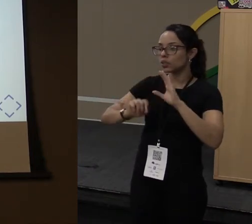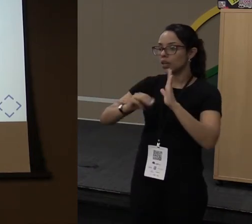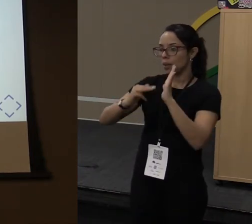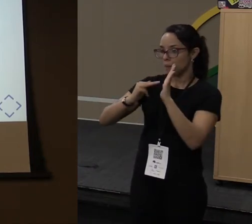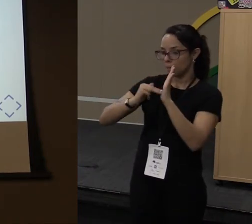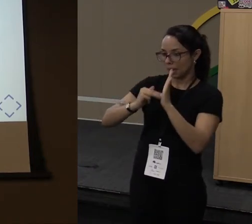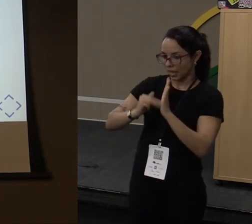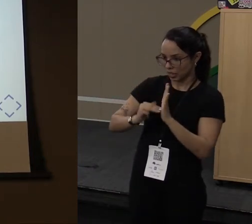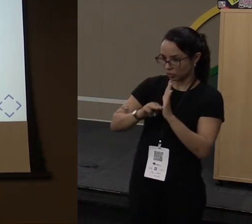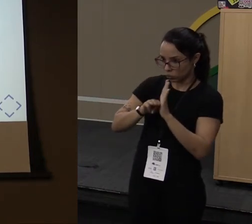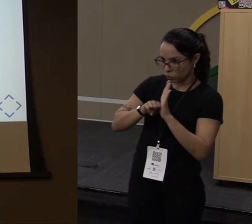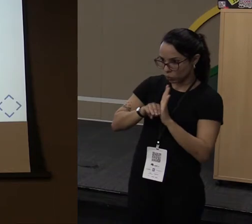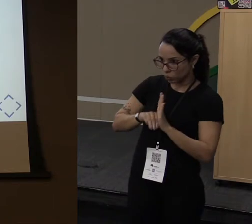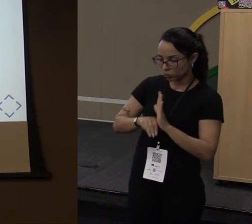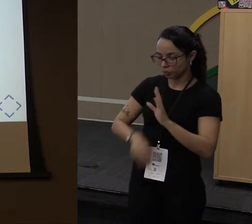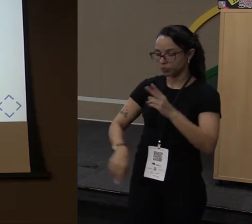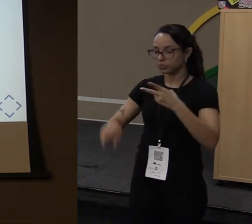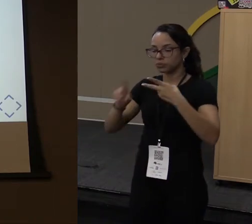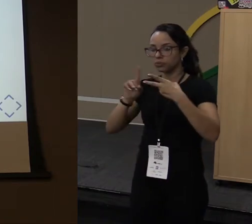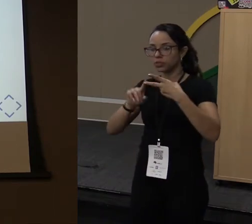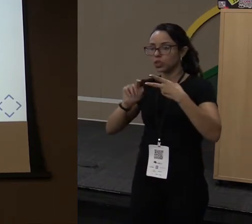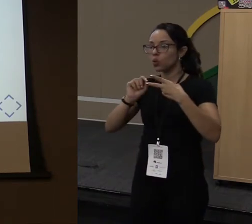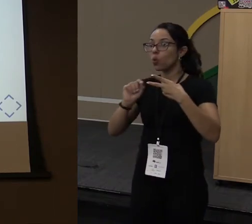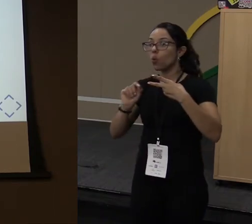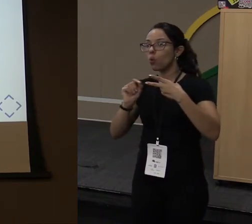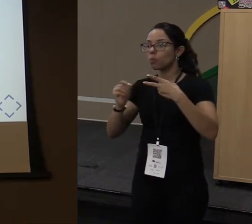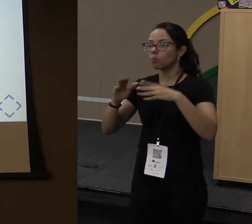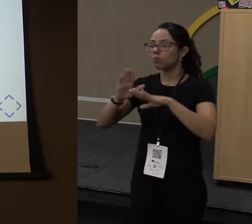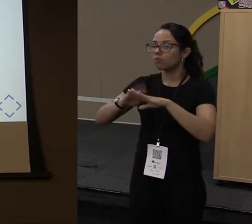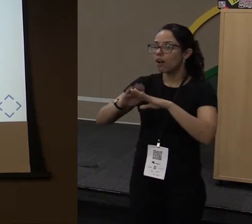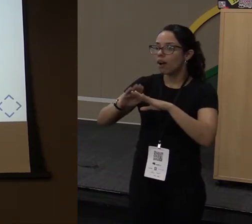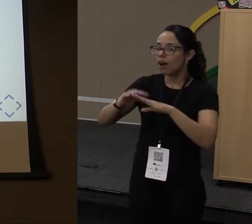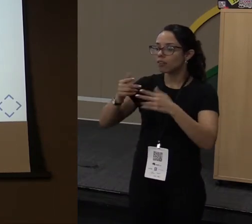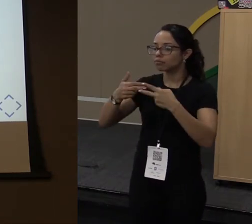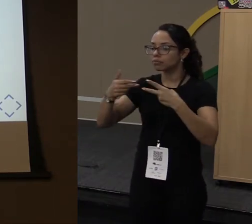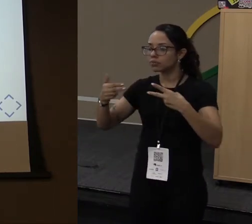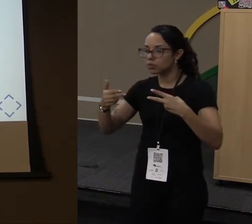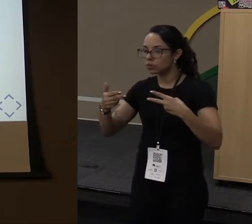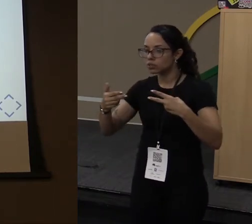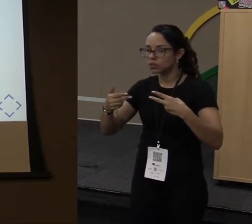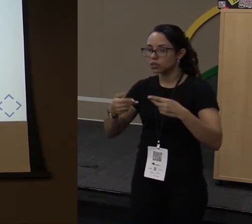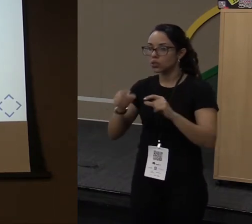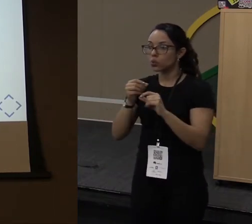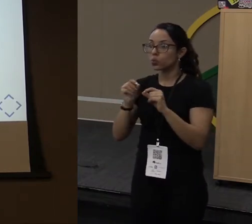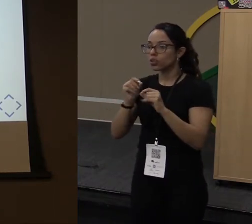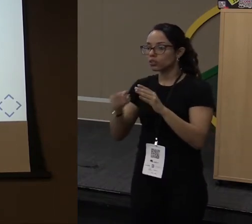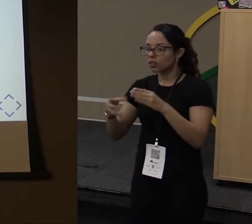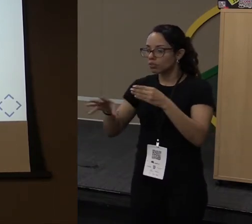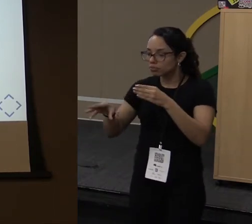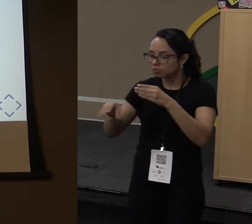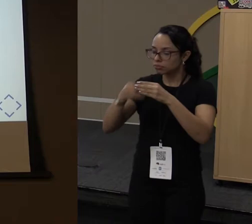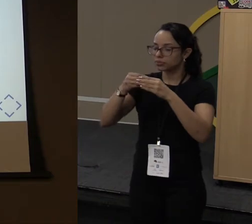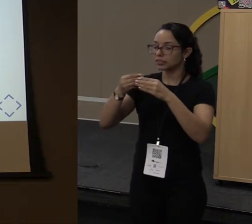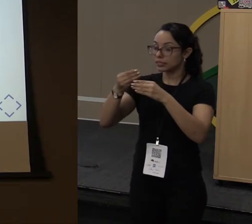que uma classe, como ela realiza essas tarefas. Que a gente vai usar os atributos. E o que está implementado dentro dos métodos em si.